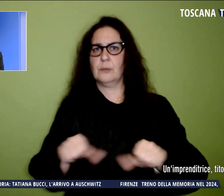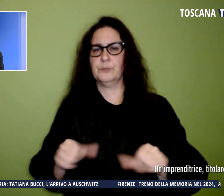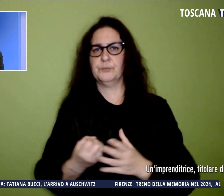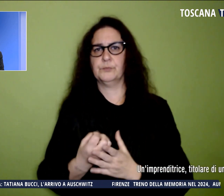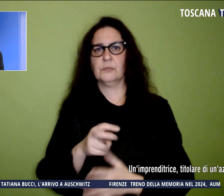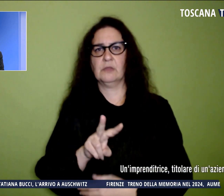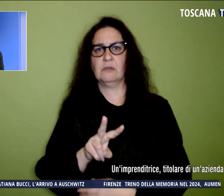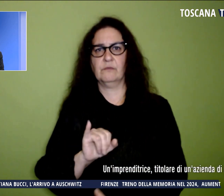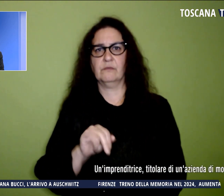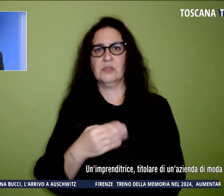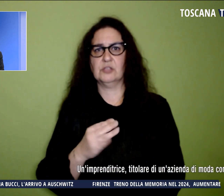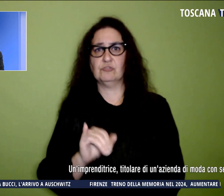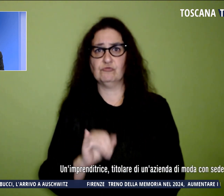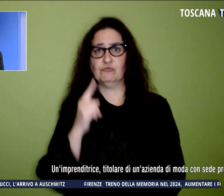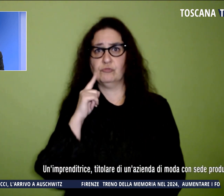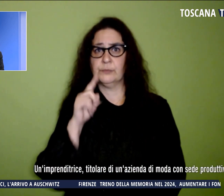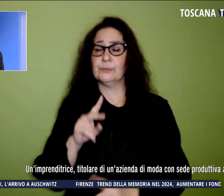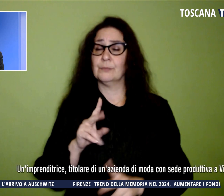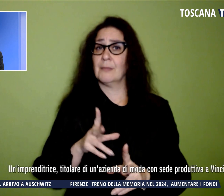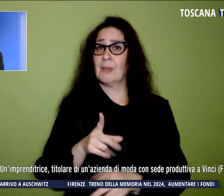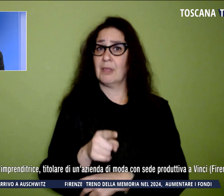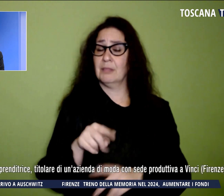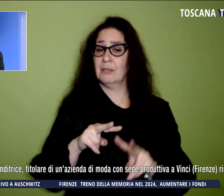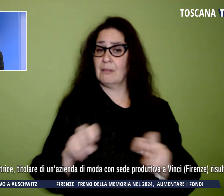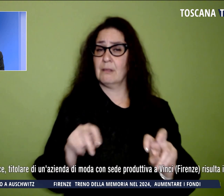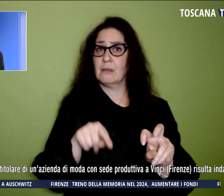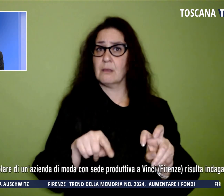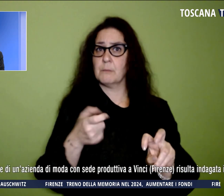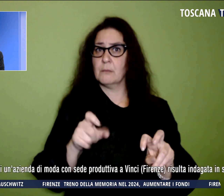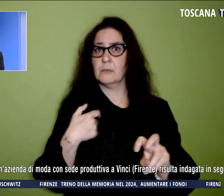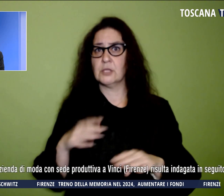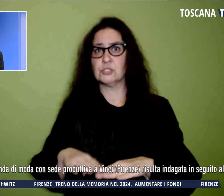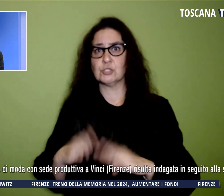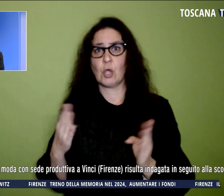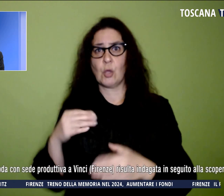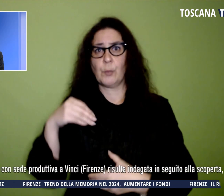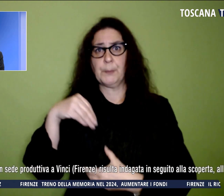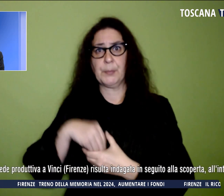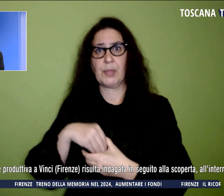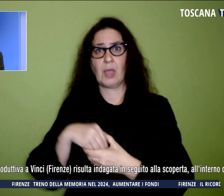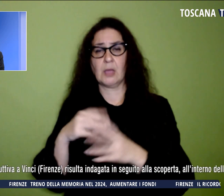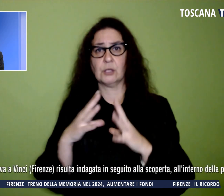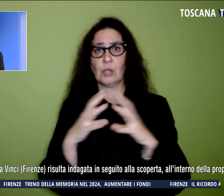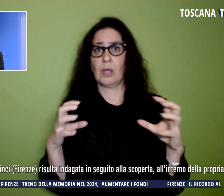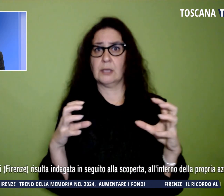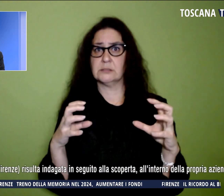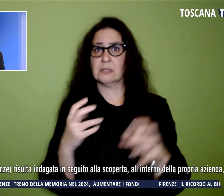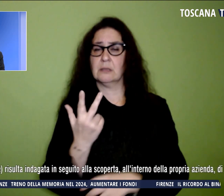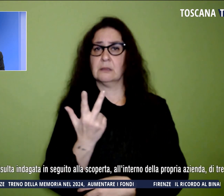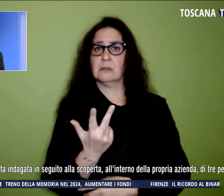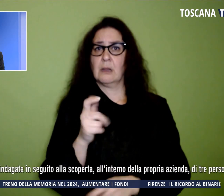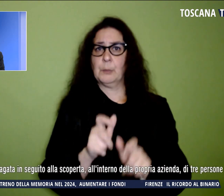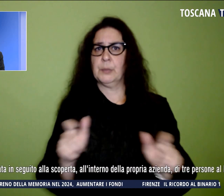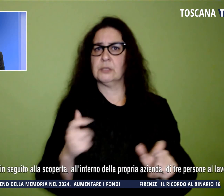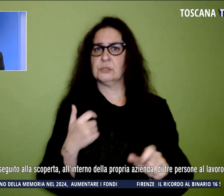risulta indagata in seguito alla scoperta all'interno della propria azienda di tre persone a lavoro,